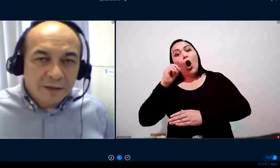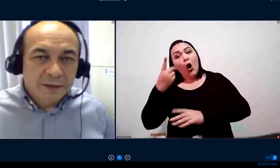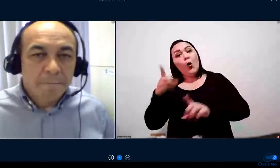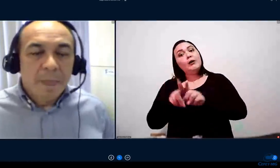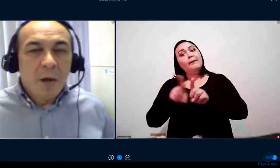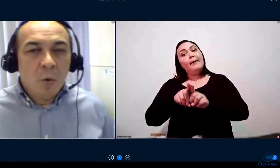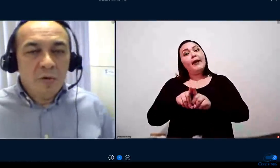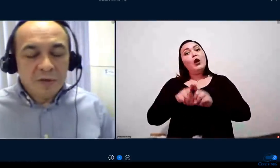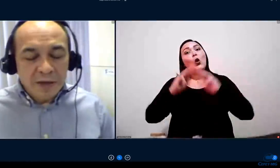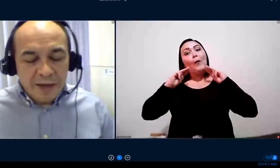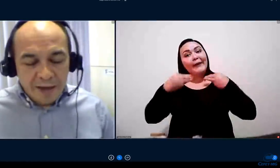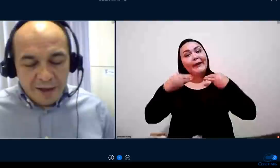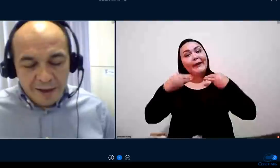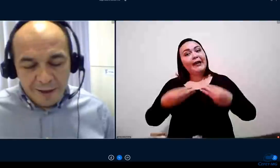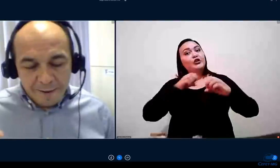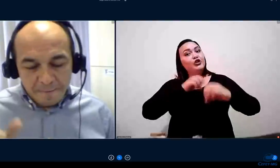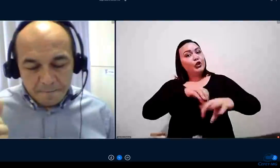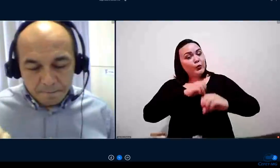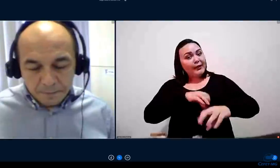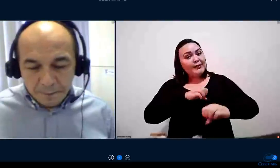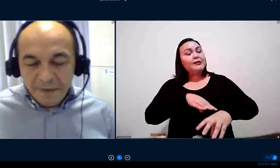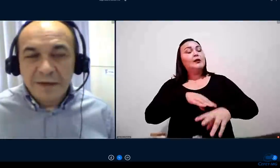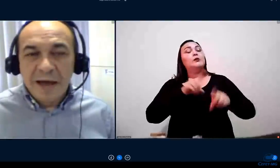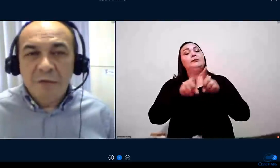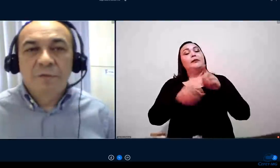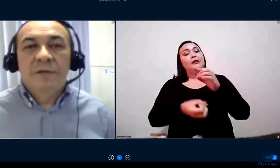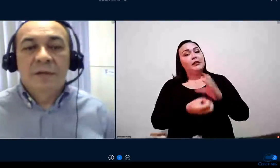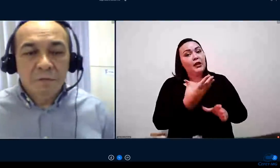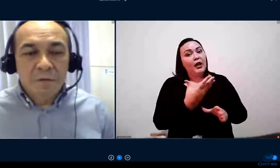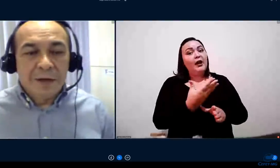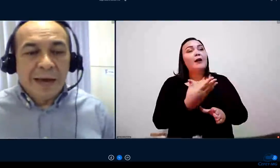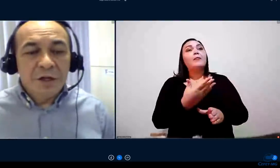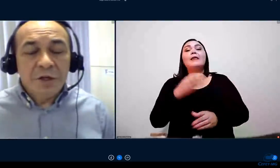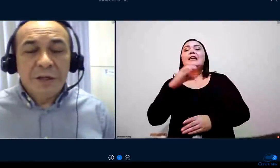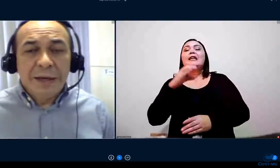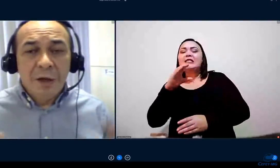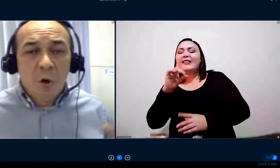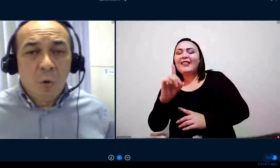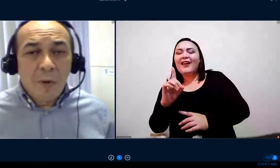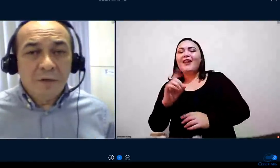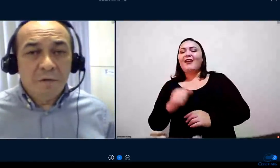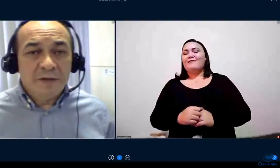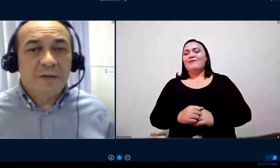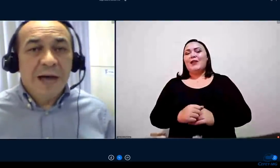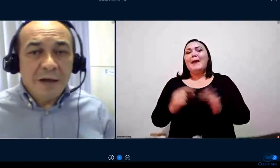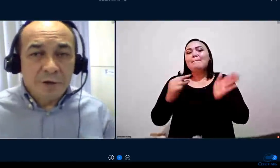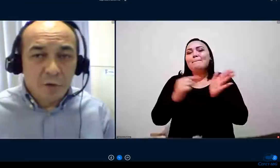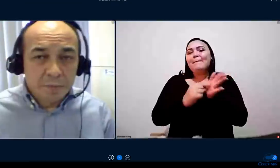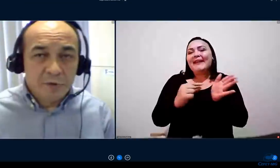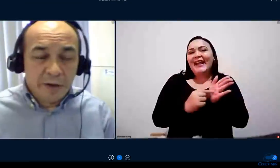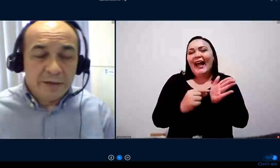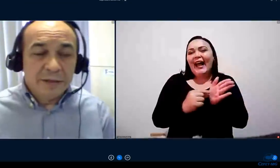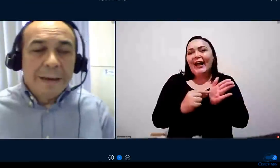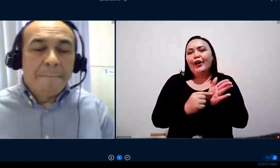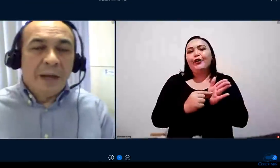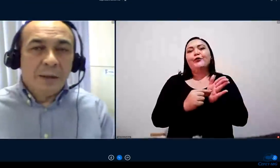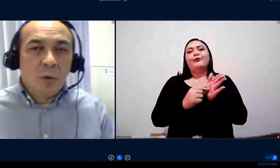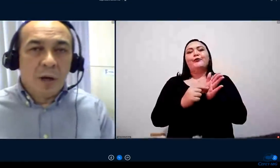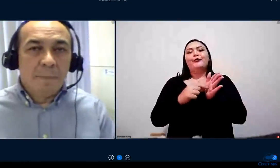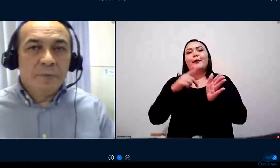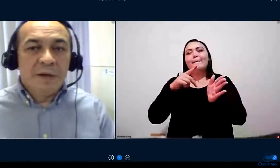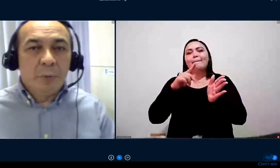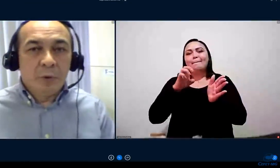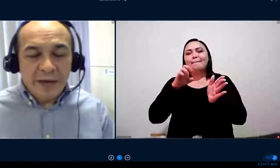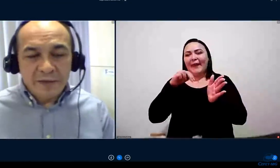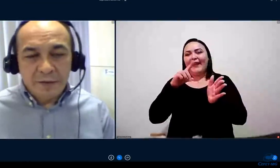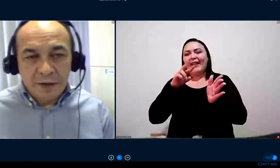CDs, os pendrives, enfim, a gente criou uma diversidade de opções para que